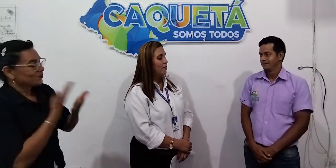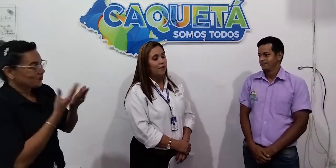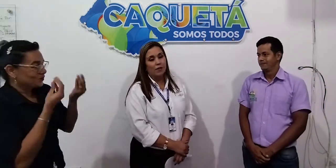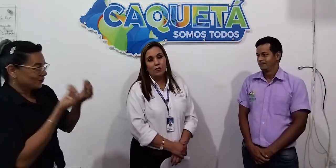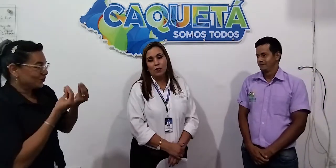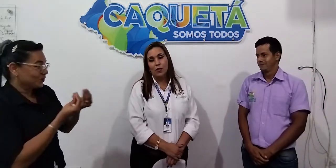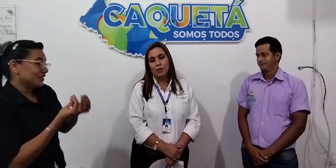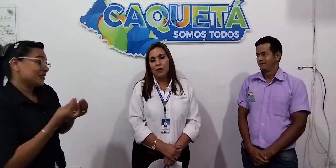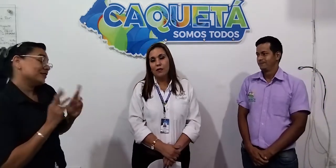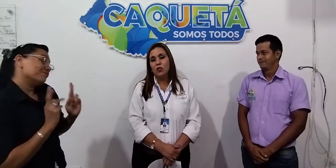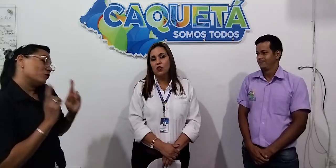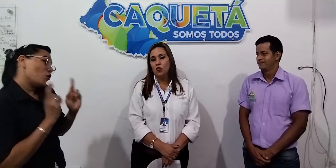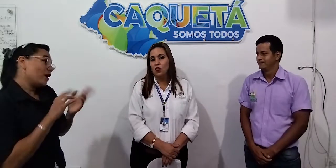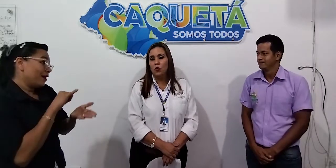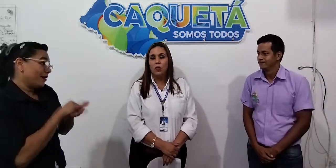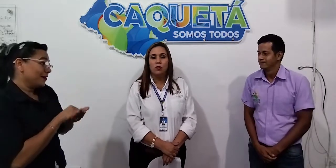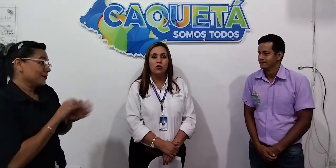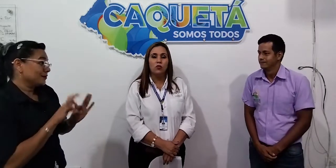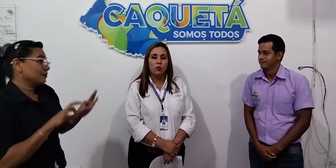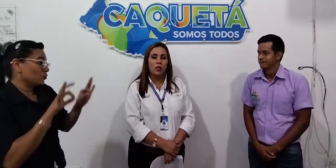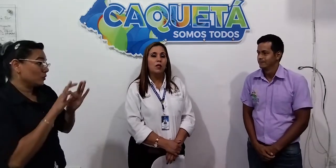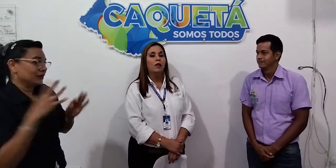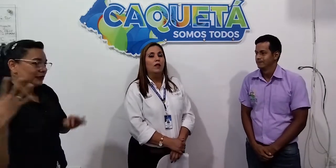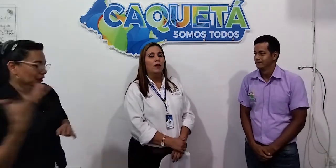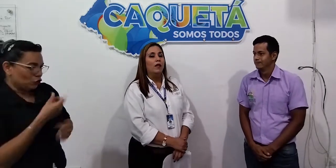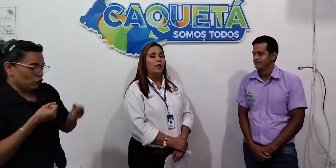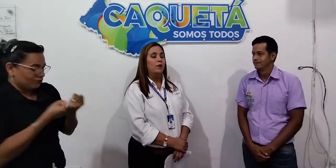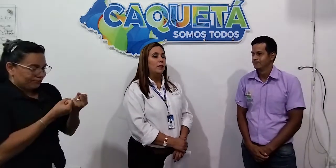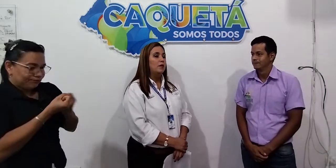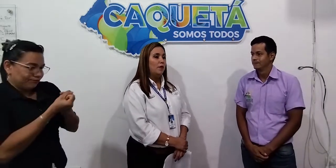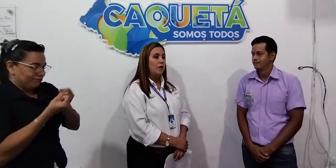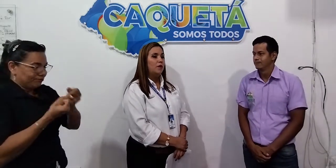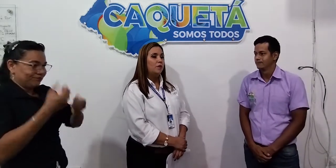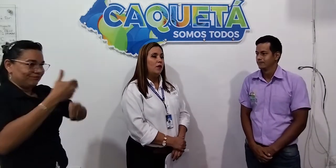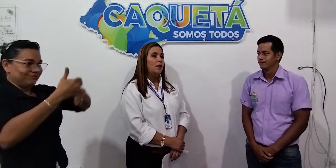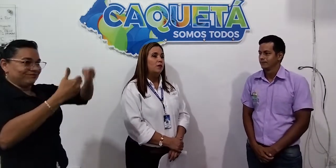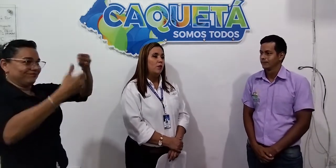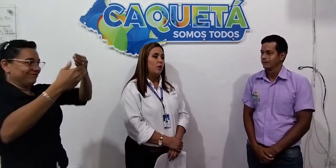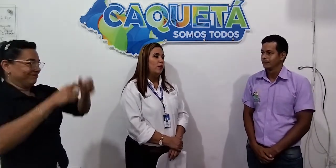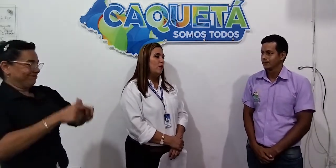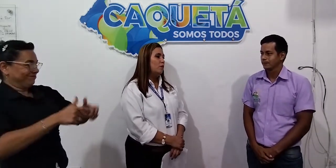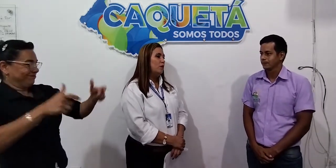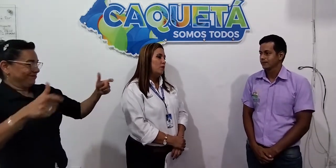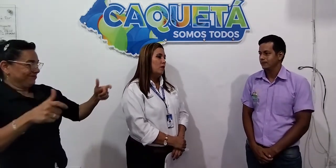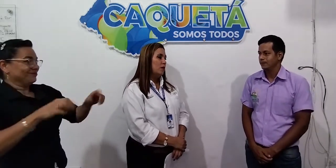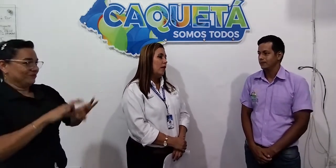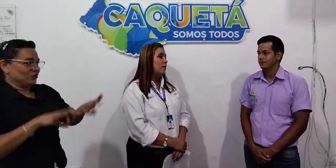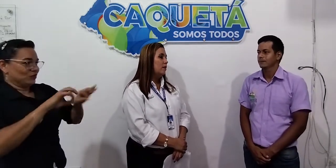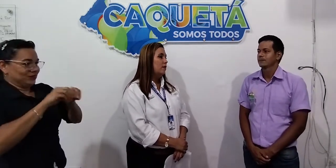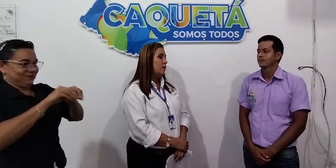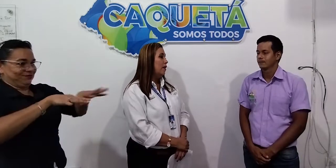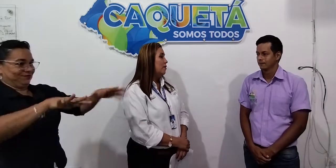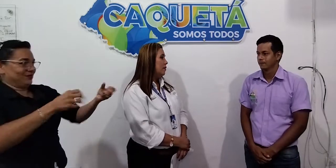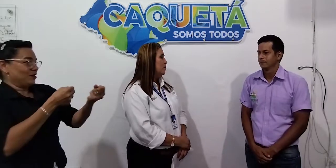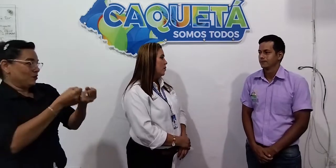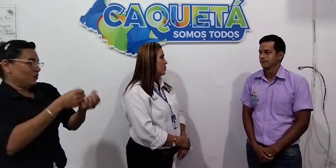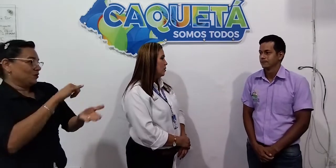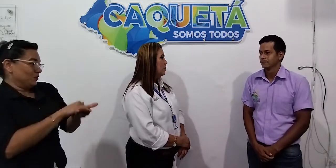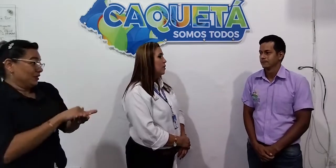y de eso se trata entre todos poder construir precisamente una de las complejidades mayores, la alta dispersión